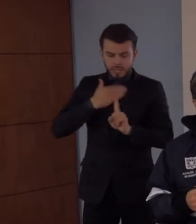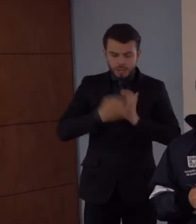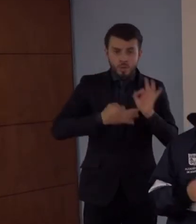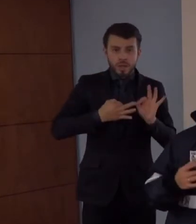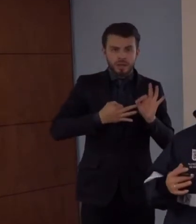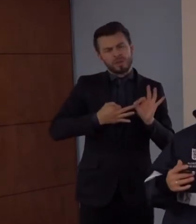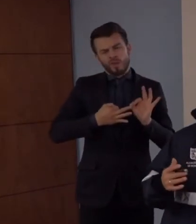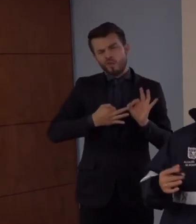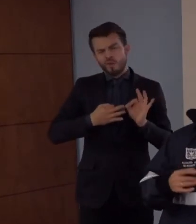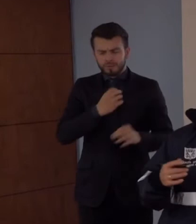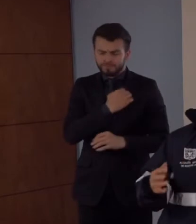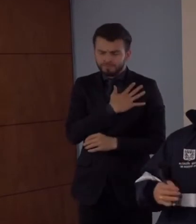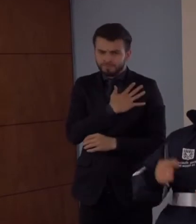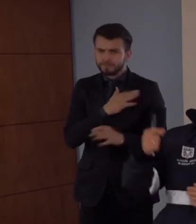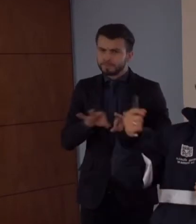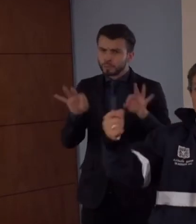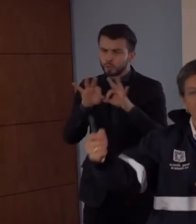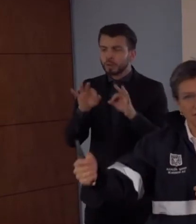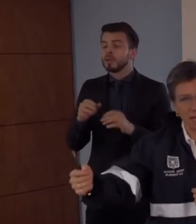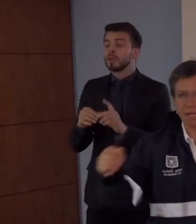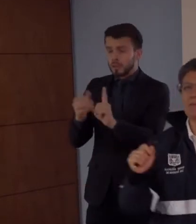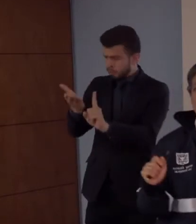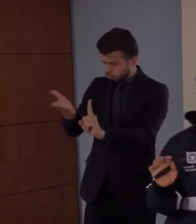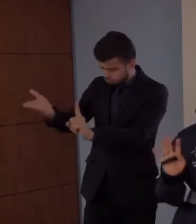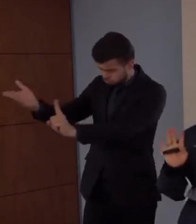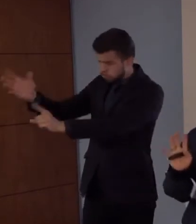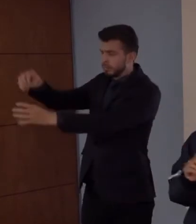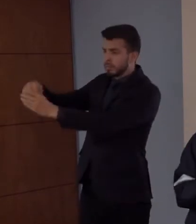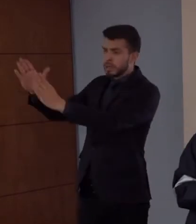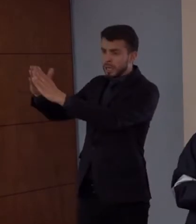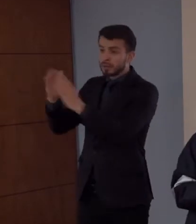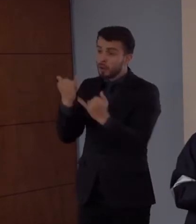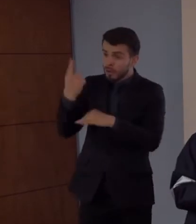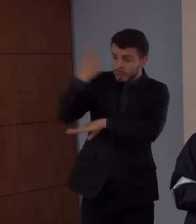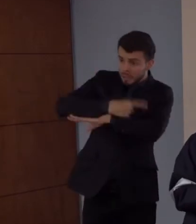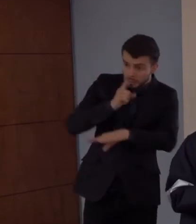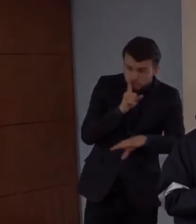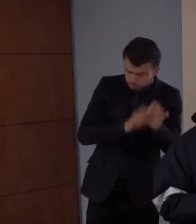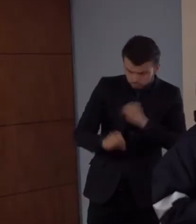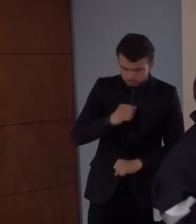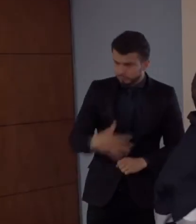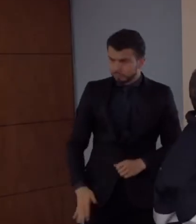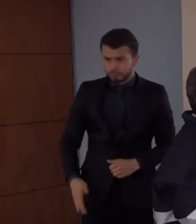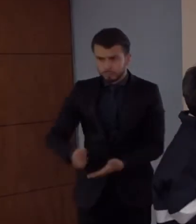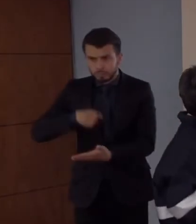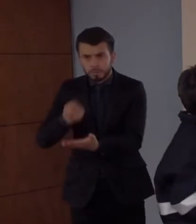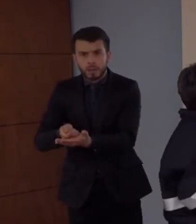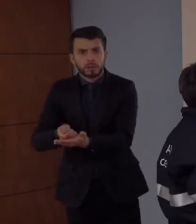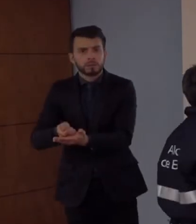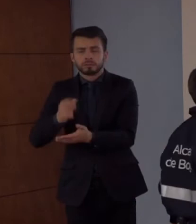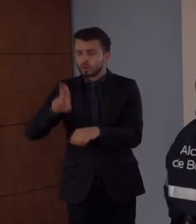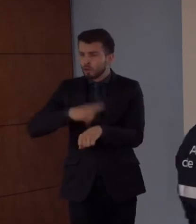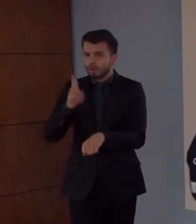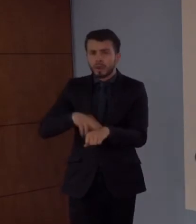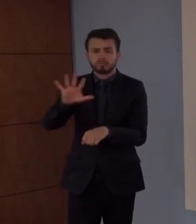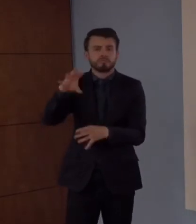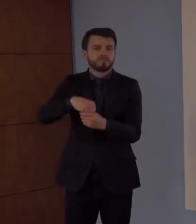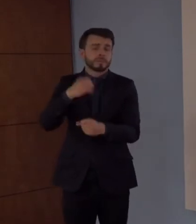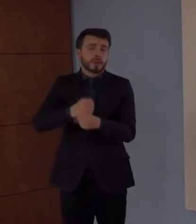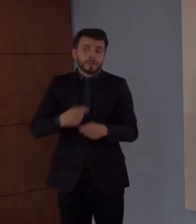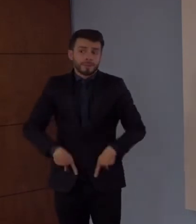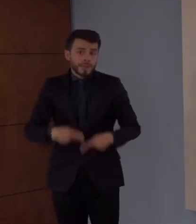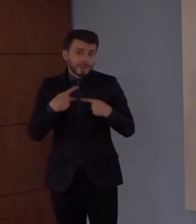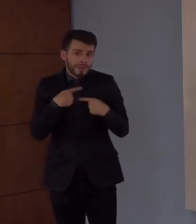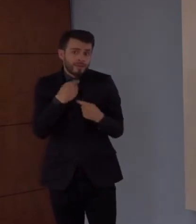Y, por el contrario, la segunda solidaridad es seguirle pagando el día, como usualmente lo haríamos. Pero es importante.